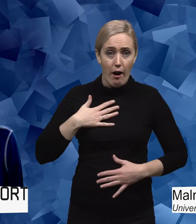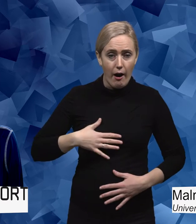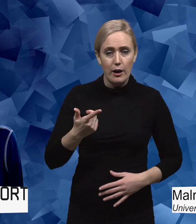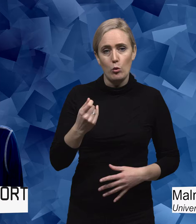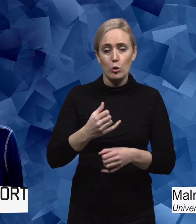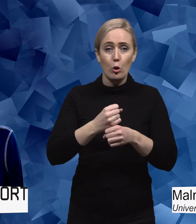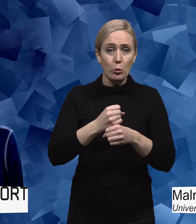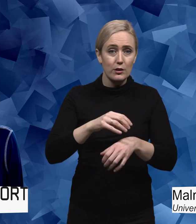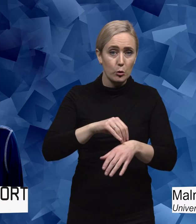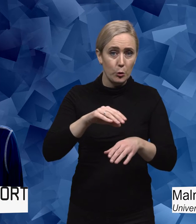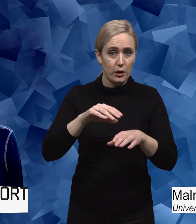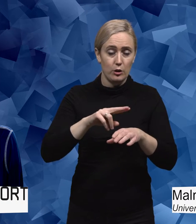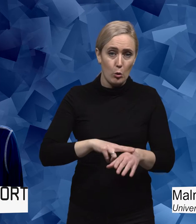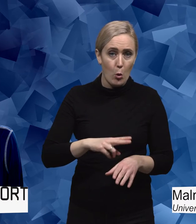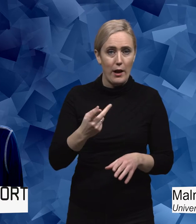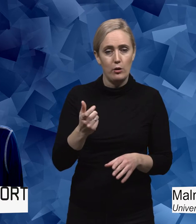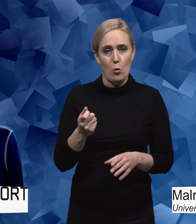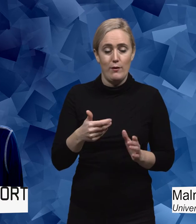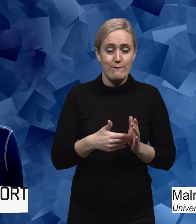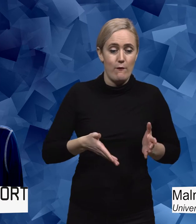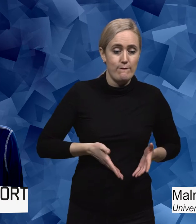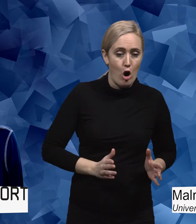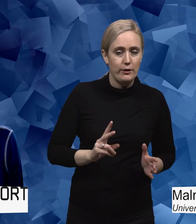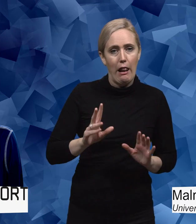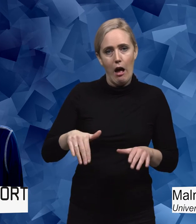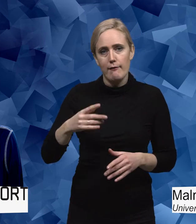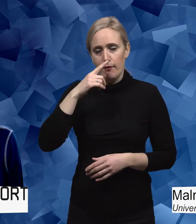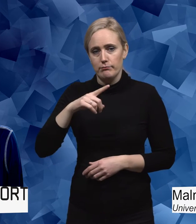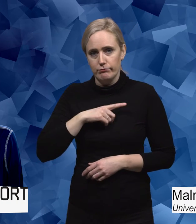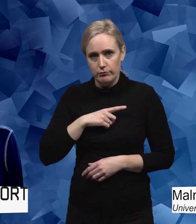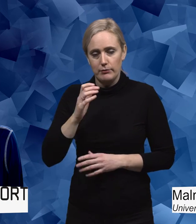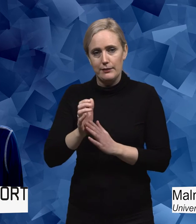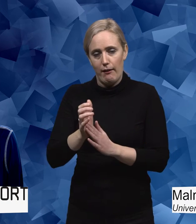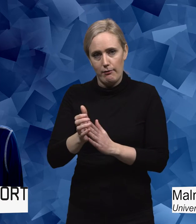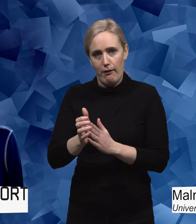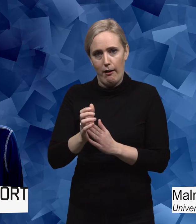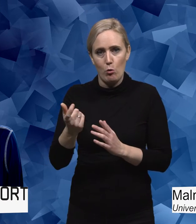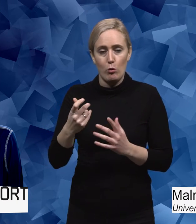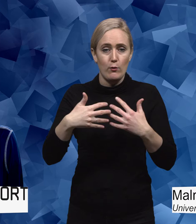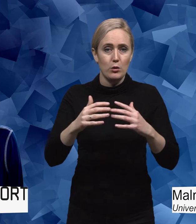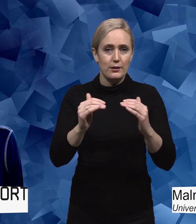Eller medfödda eller förvärvade funktionsnedsättningar. Det öppnar ju för en bredare utbildning då på